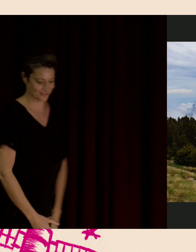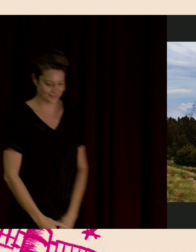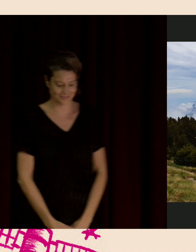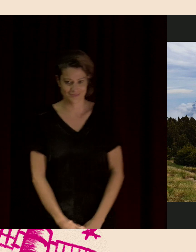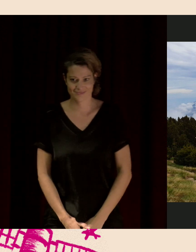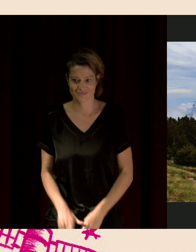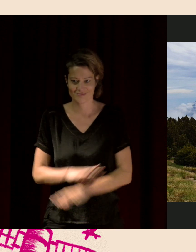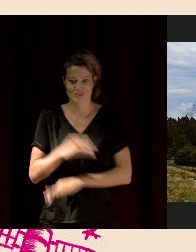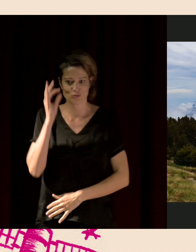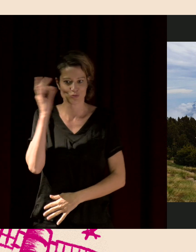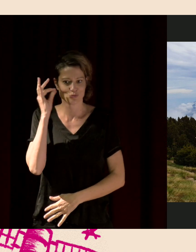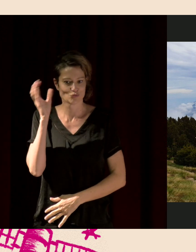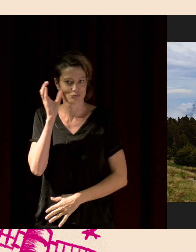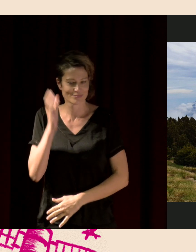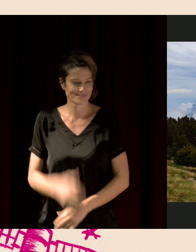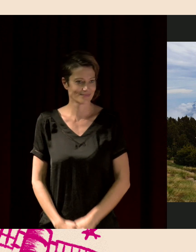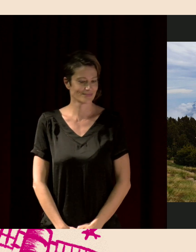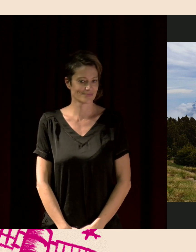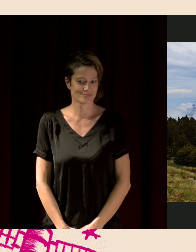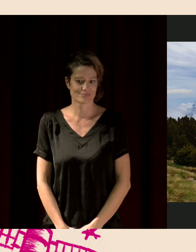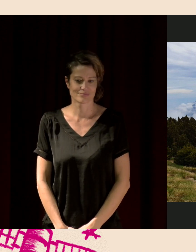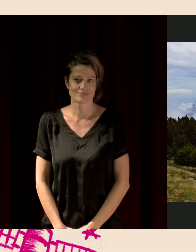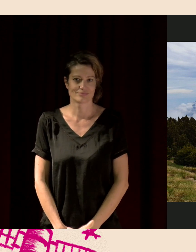C'est plusieurs espèces. C